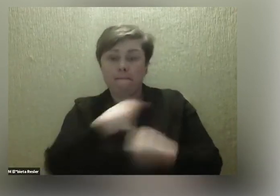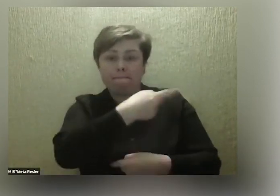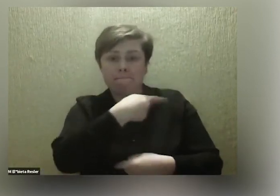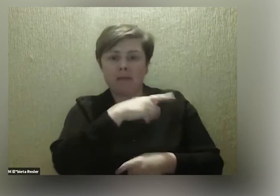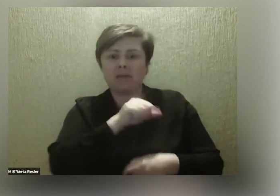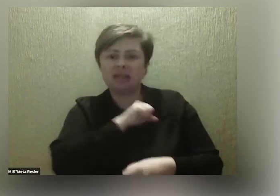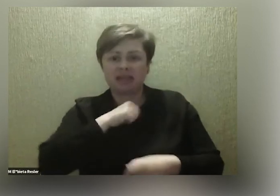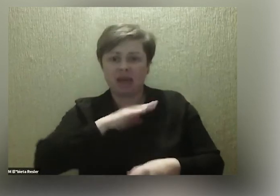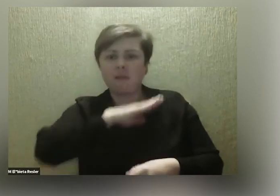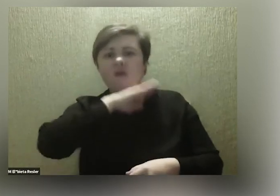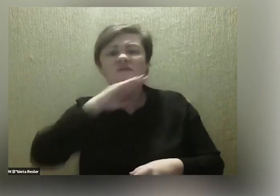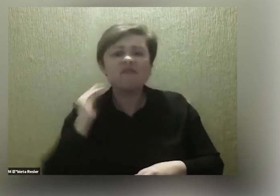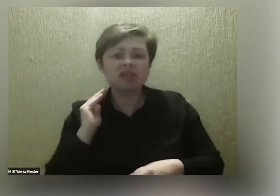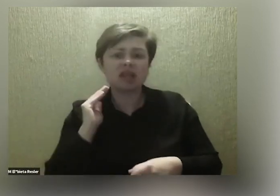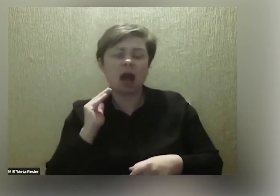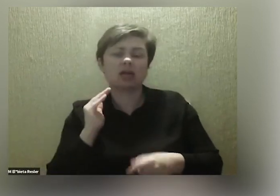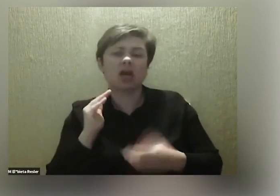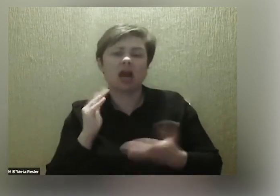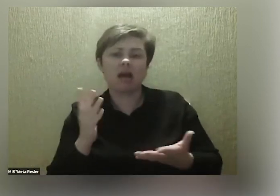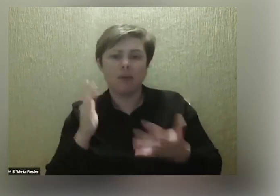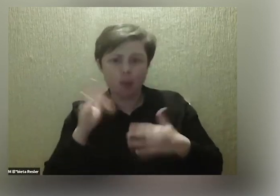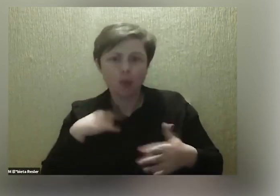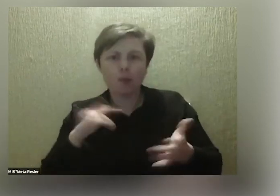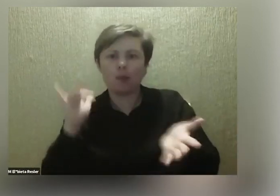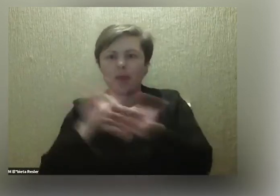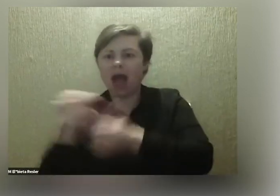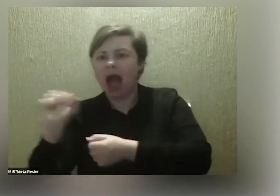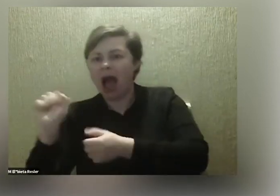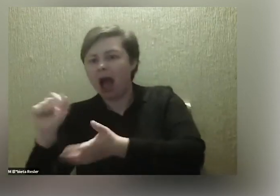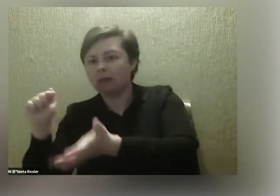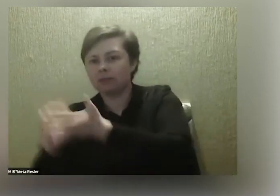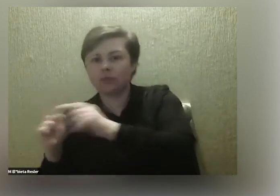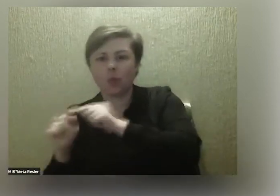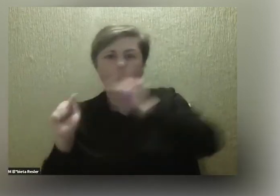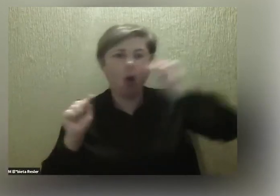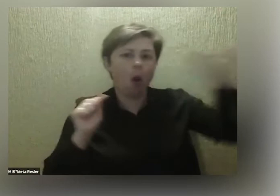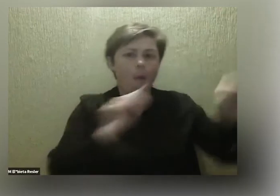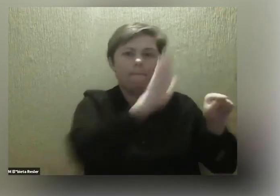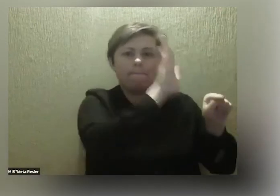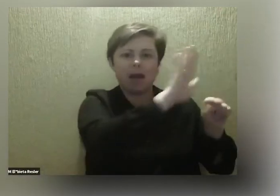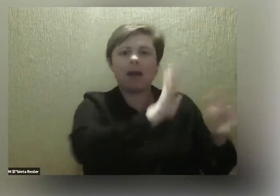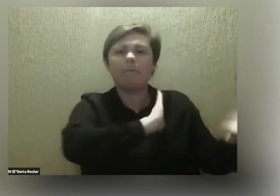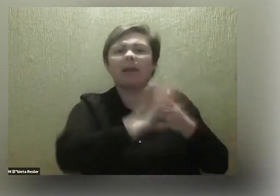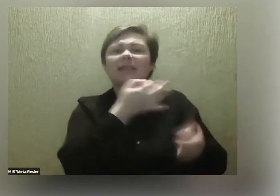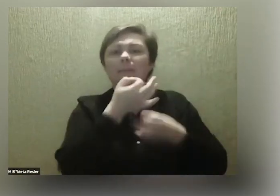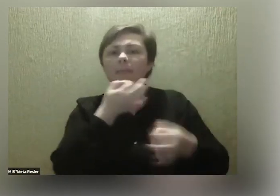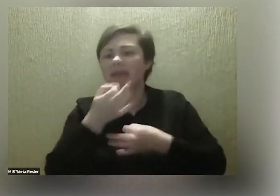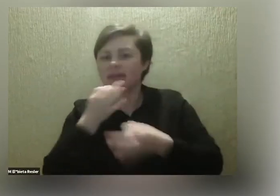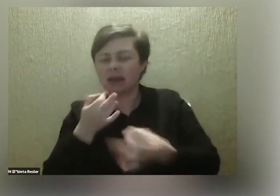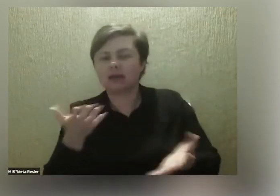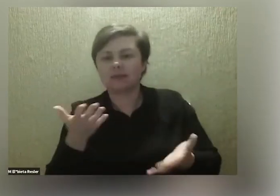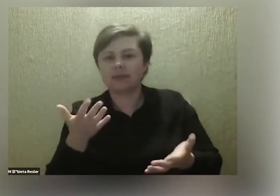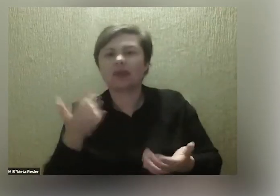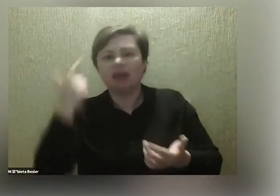samowystarczalni i będziemy w stanie trafić z punktu A do punktu B, nikogo o nic nie pytając. Bo o ile ja w tym momencie do